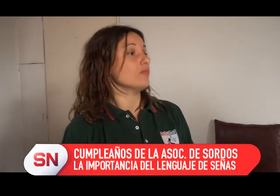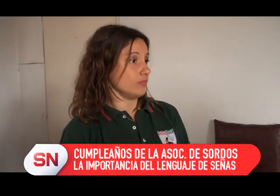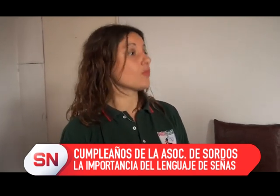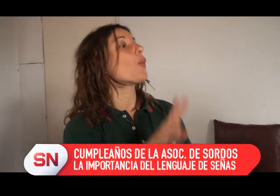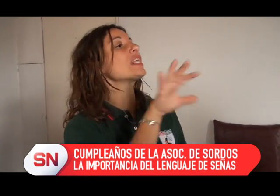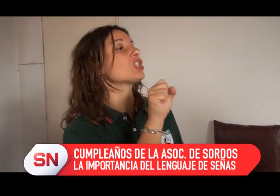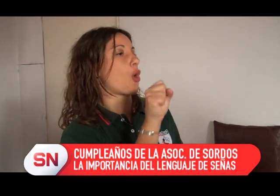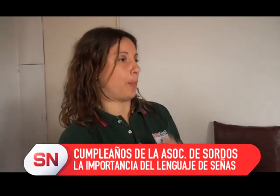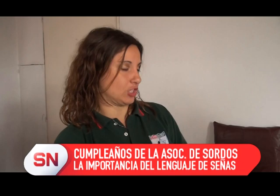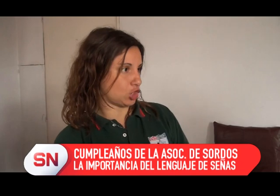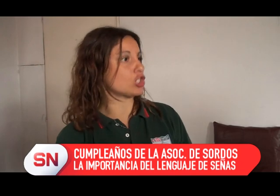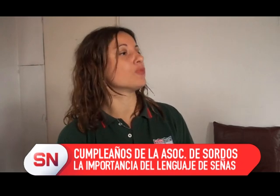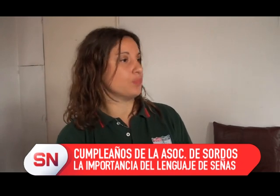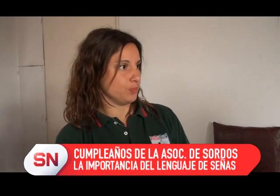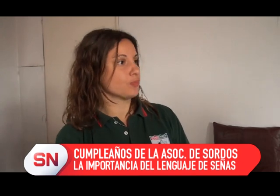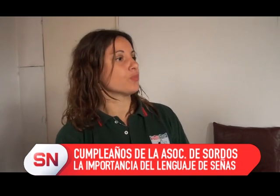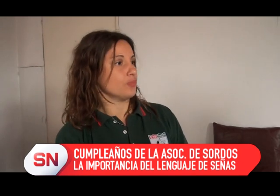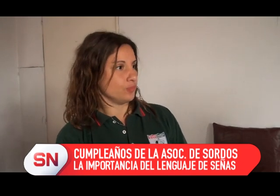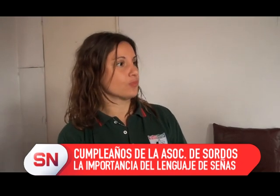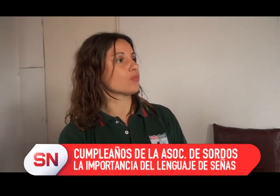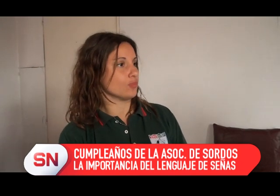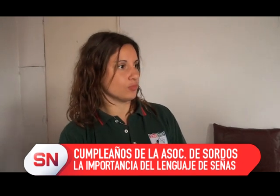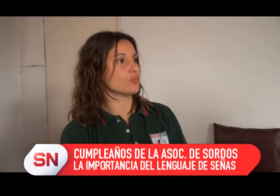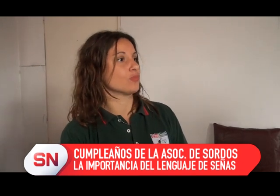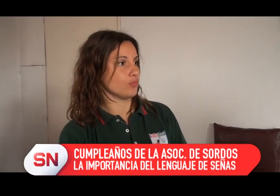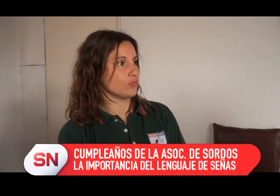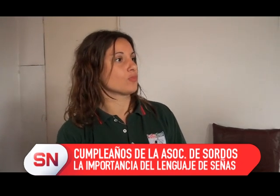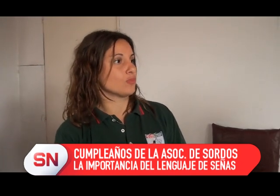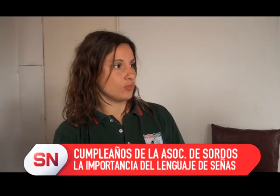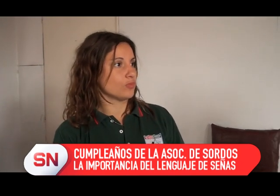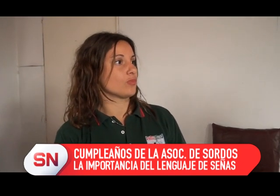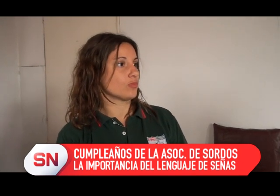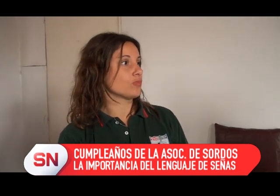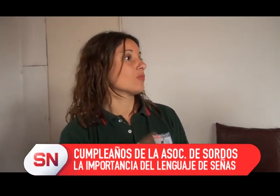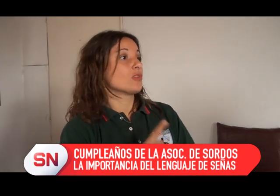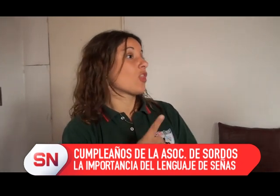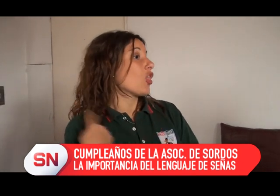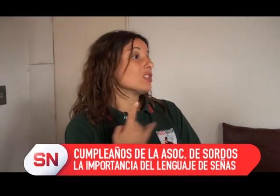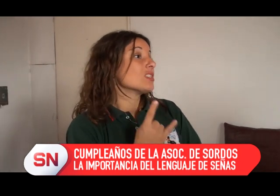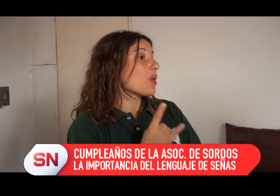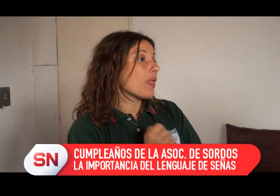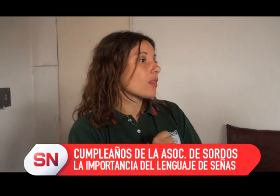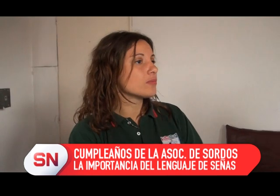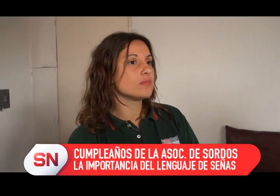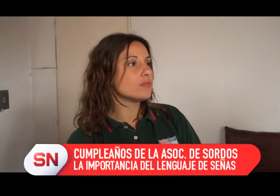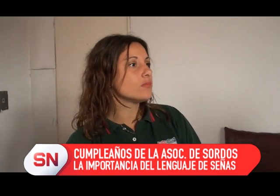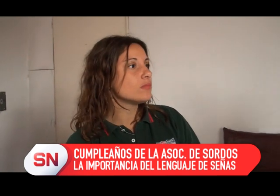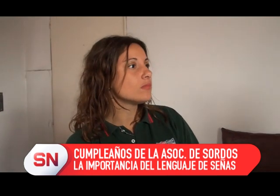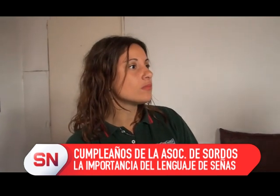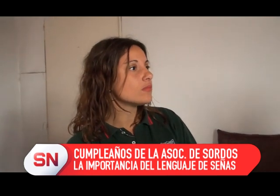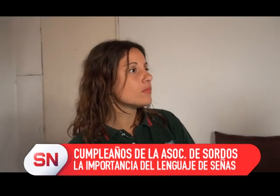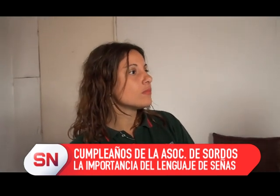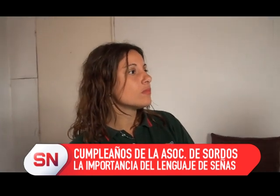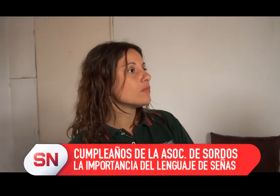socio es de 25 pesos, es 25 pesos por mes y el que quiera colaborar, obviamente que está bien recibido. ¿Tienen